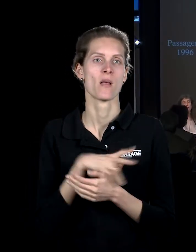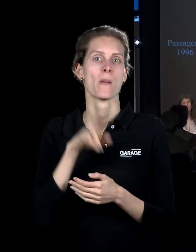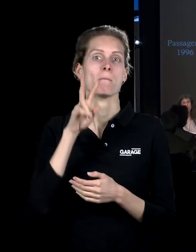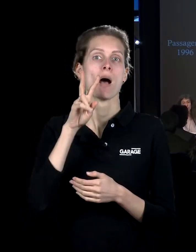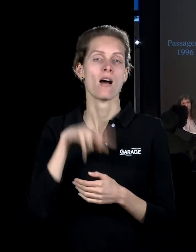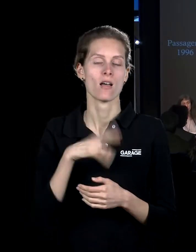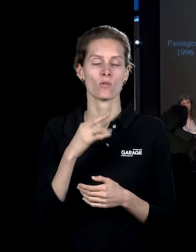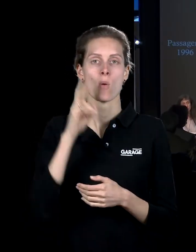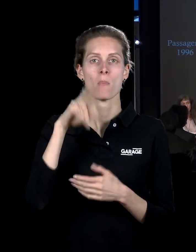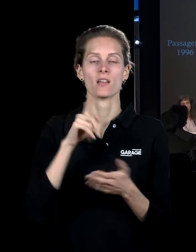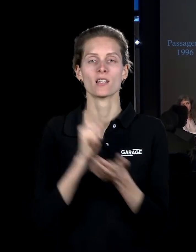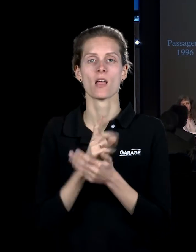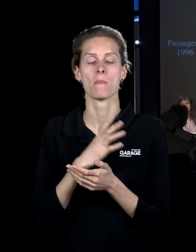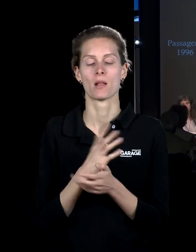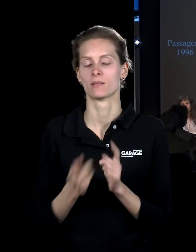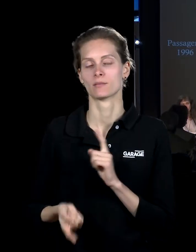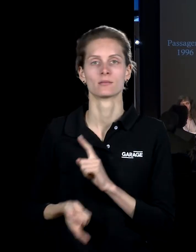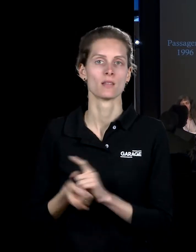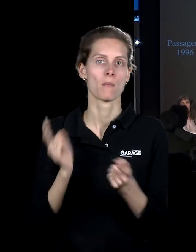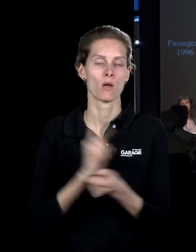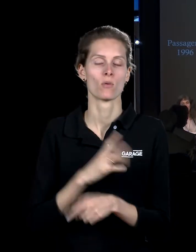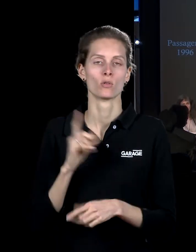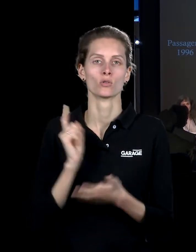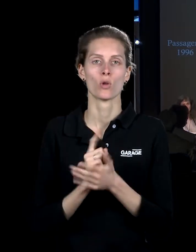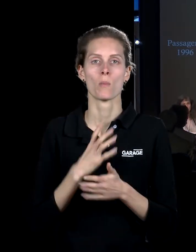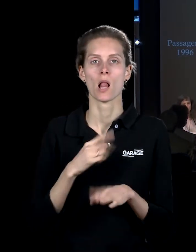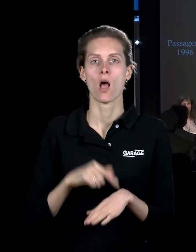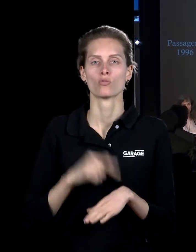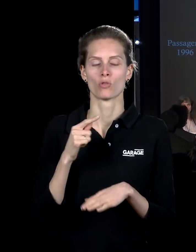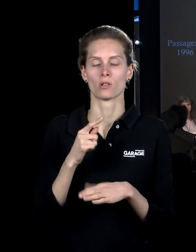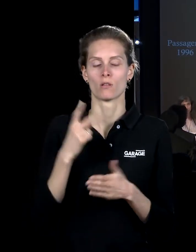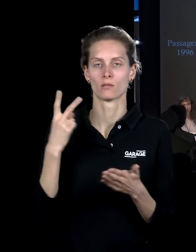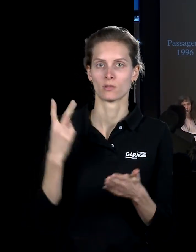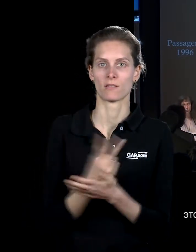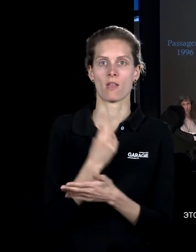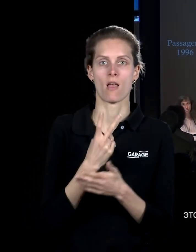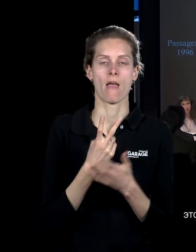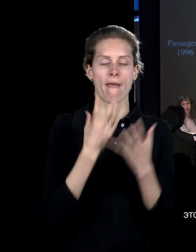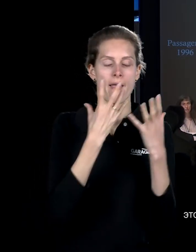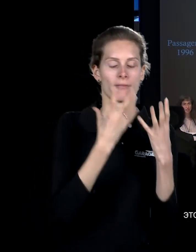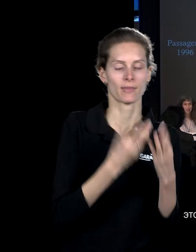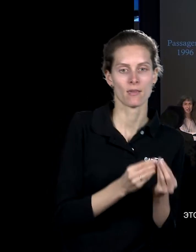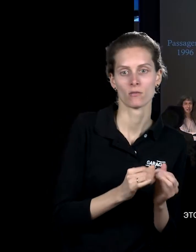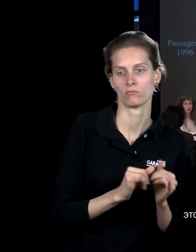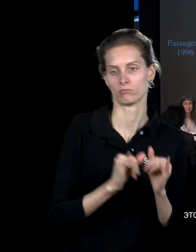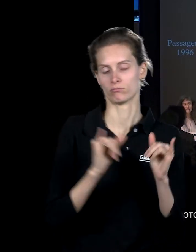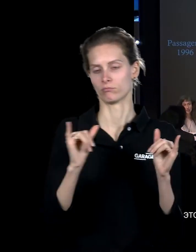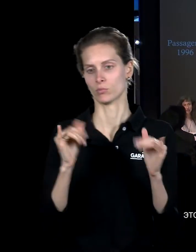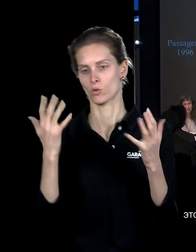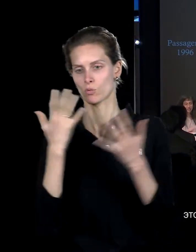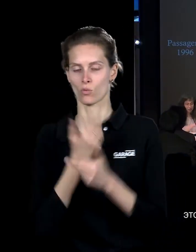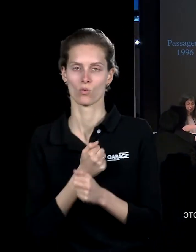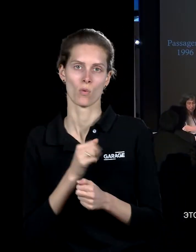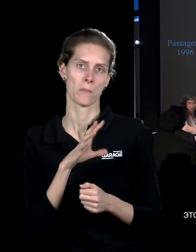время быть сбитой. То есть у тебя всё время есть ощущение двойственности. День удваивается ночью, это происходило или не